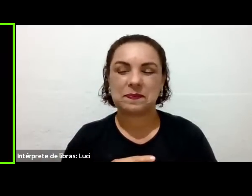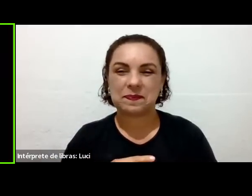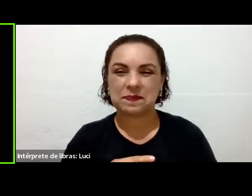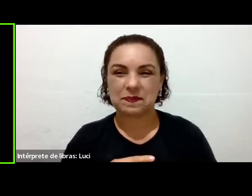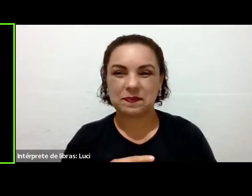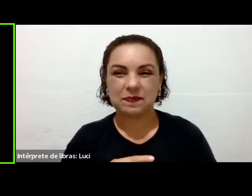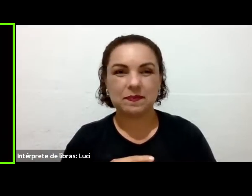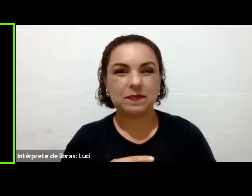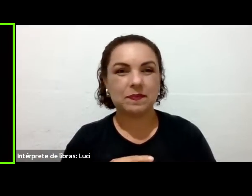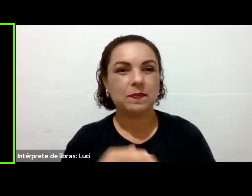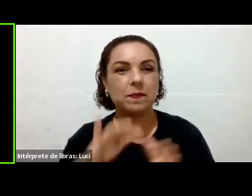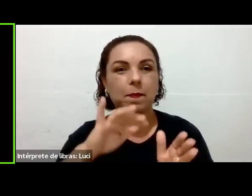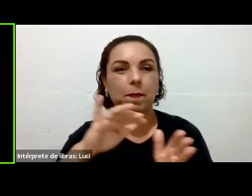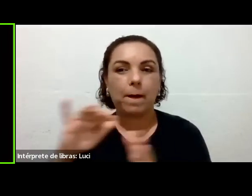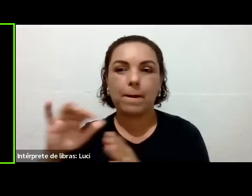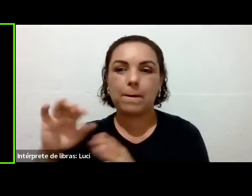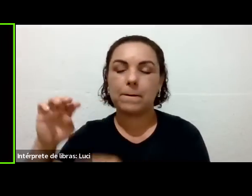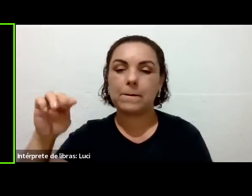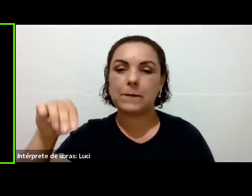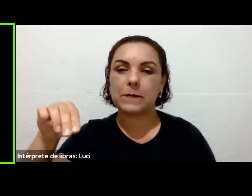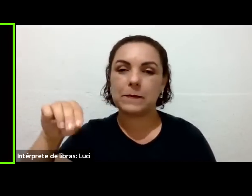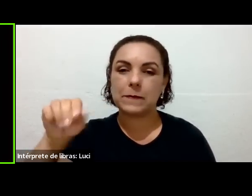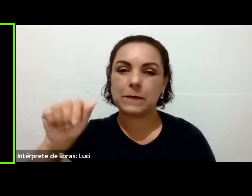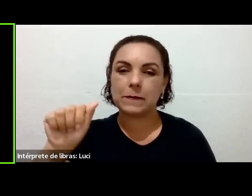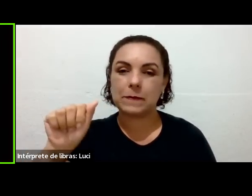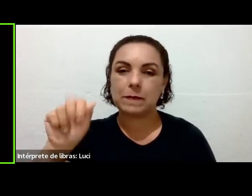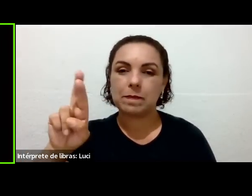Maria da Glória, ativa teu microfone, por favor.